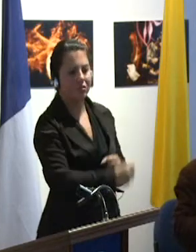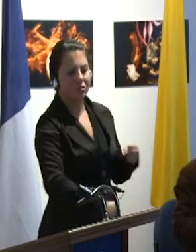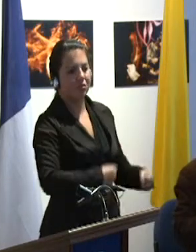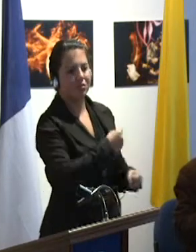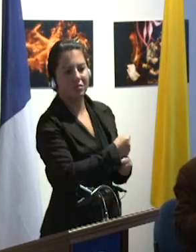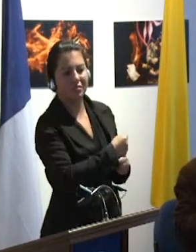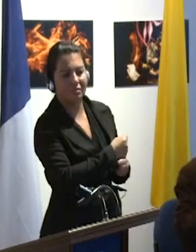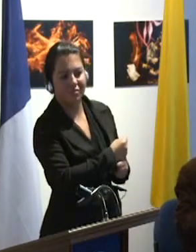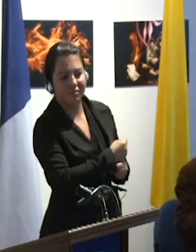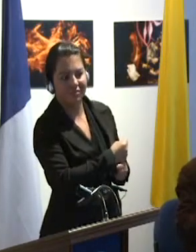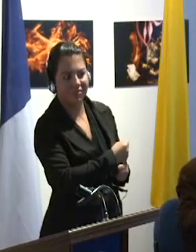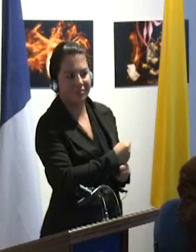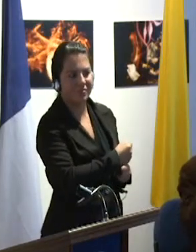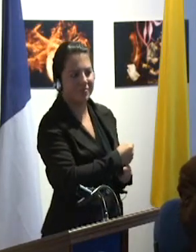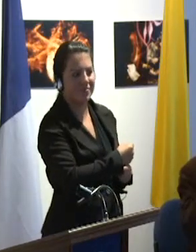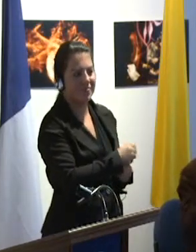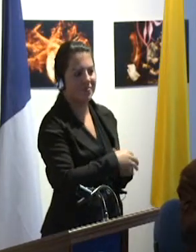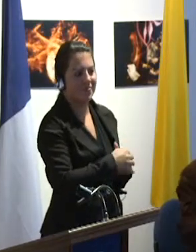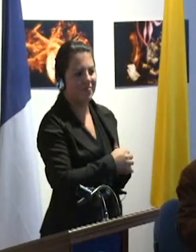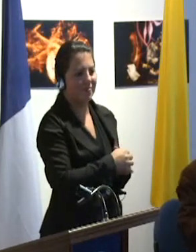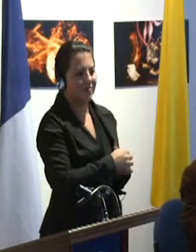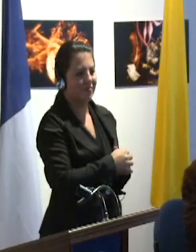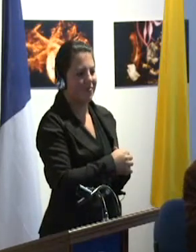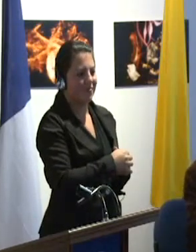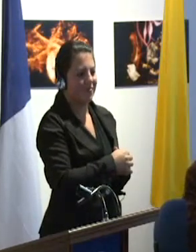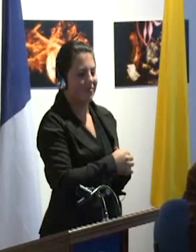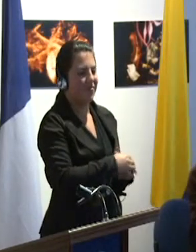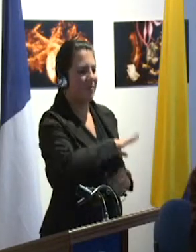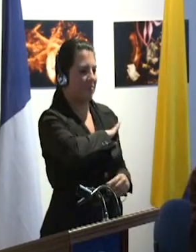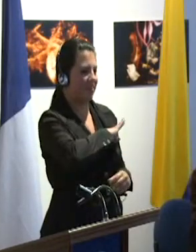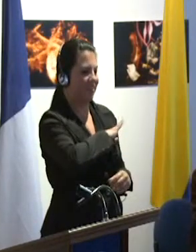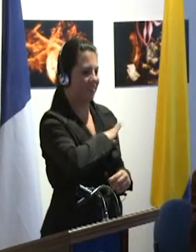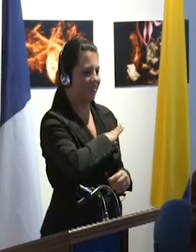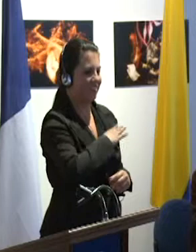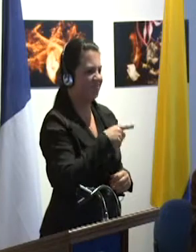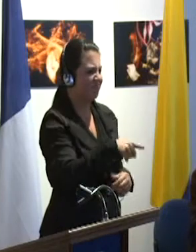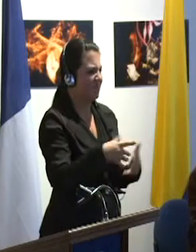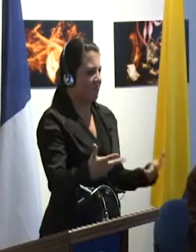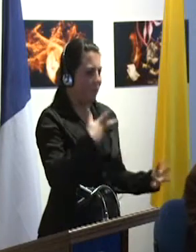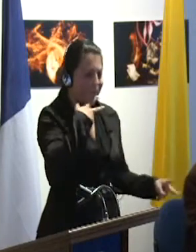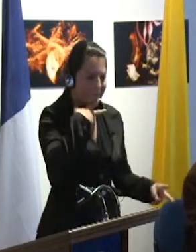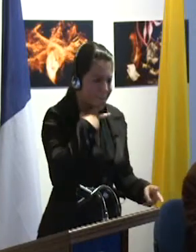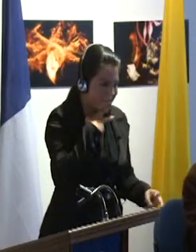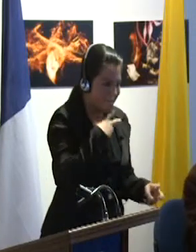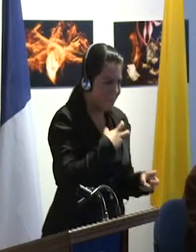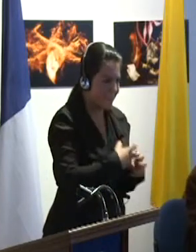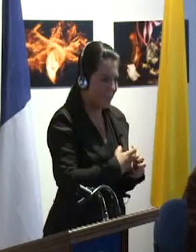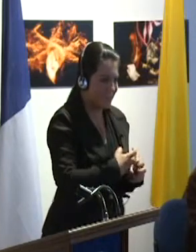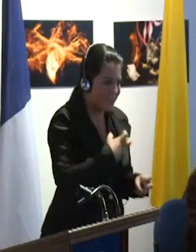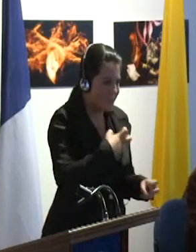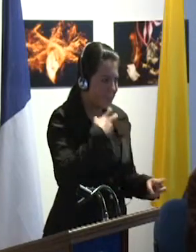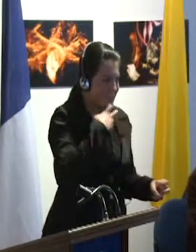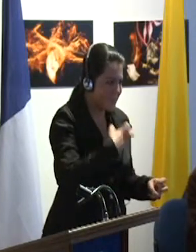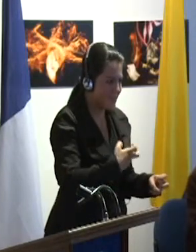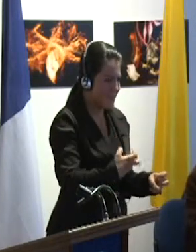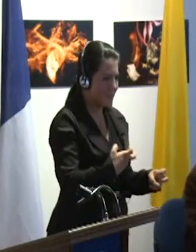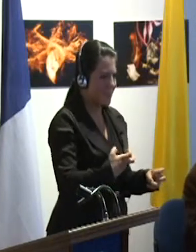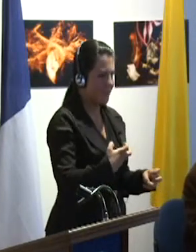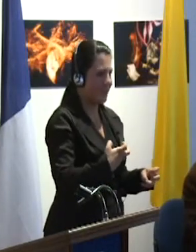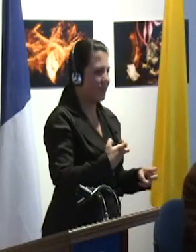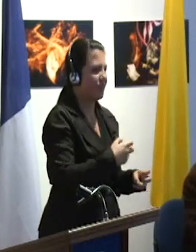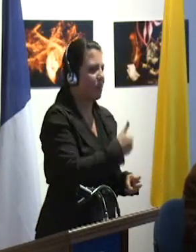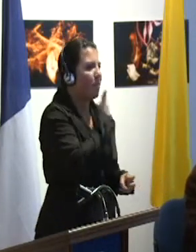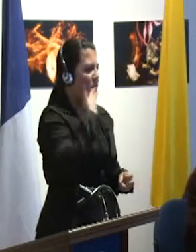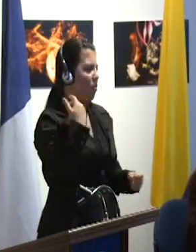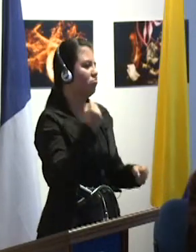bachillerato, tendrá dificultades para acceder a Pitágoras. Hay otras prioridades, por ejemplo, trabajar en matemáticas.